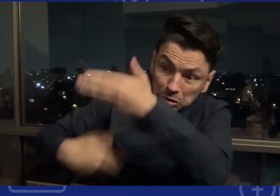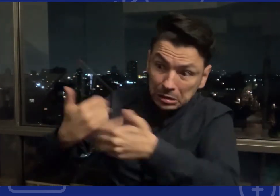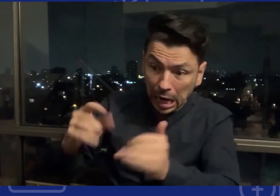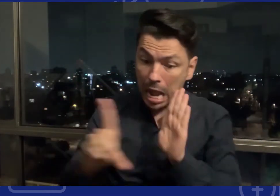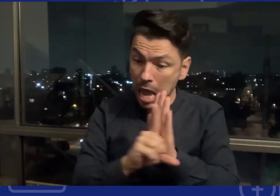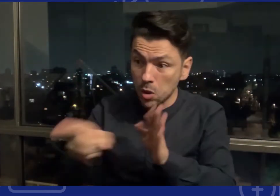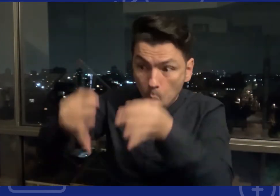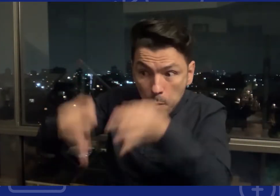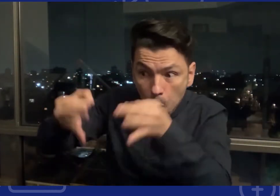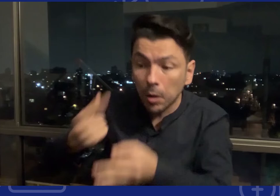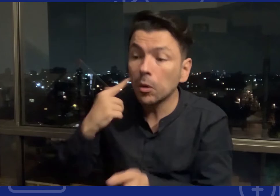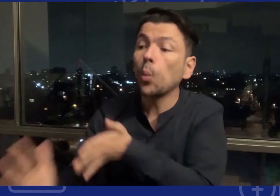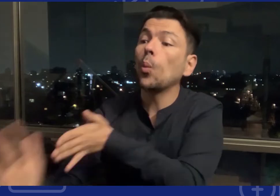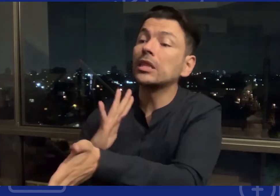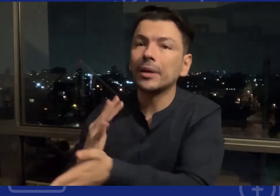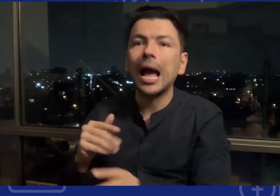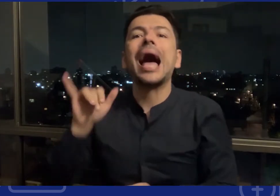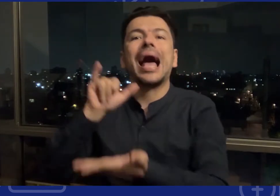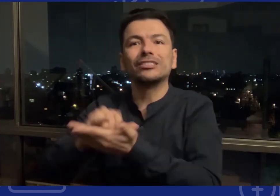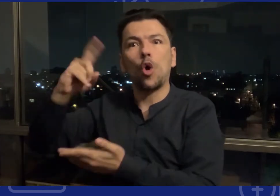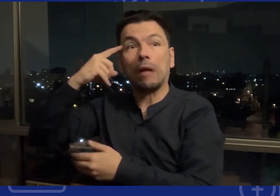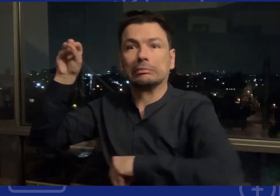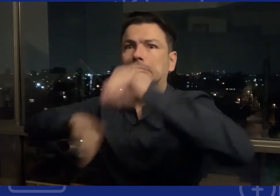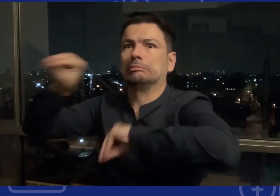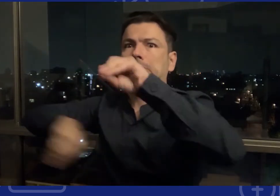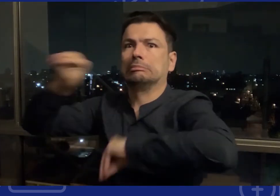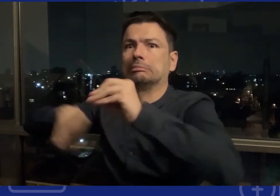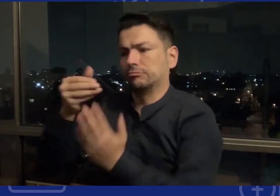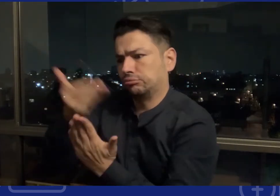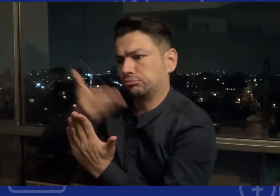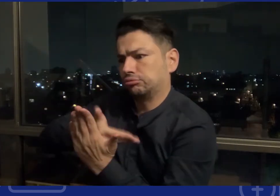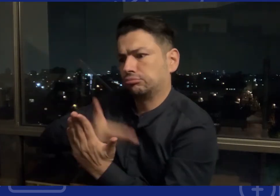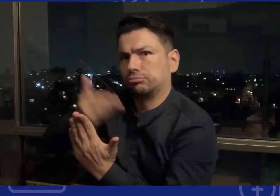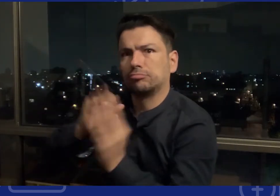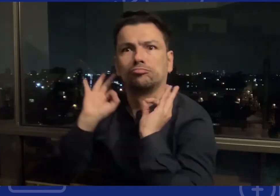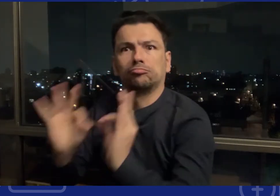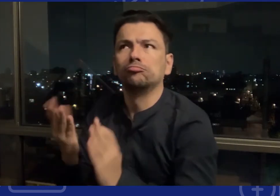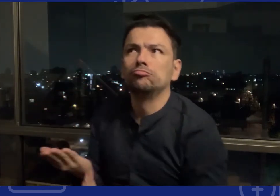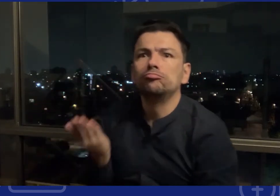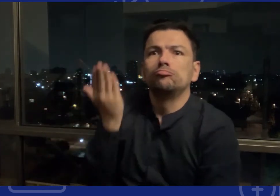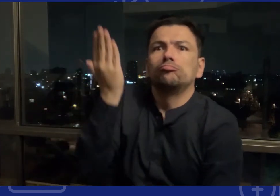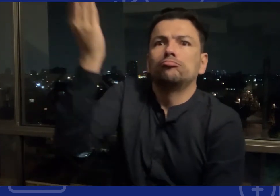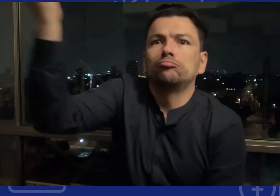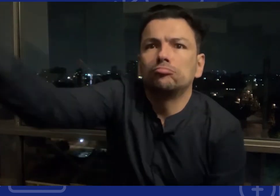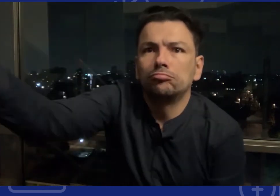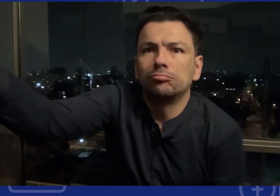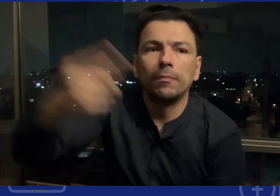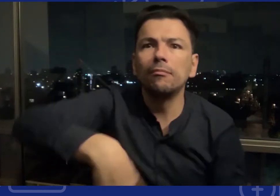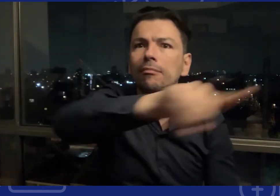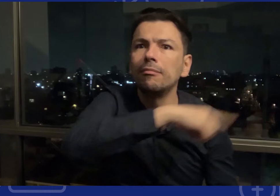Gobierno rinde un informe y lo realiza contando cómo está la situación en todo el territorio nacional La sociedad